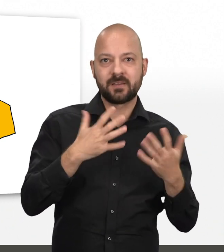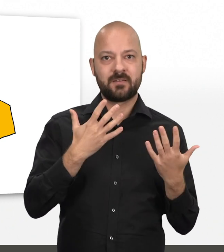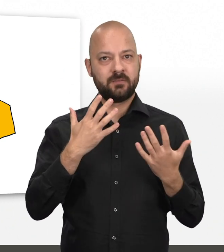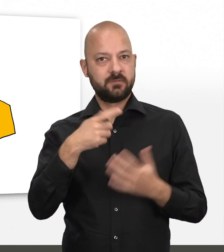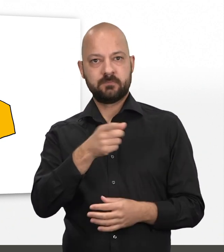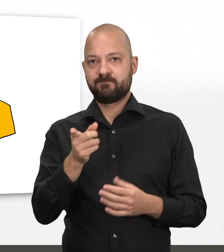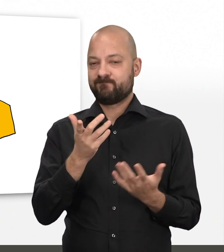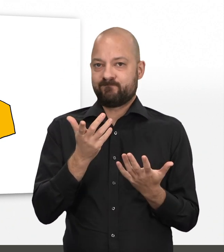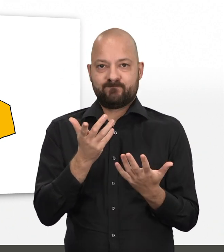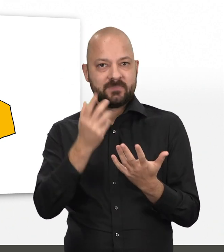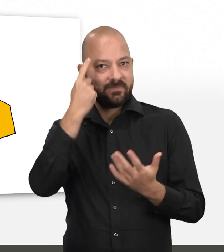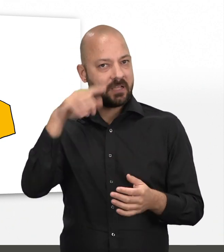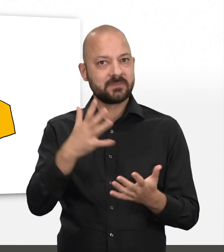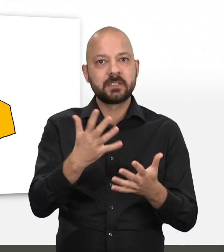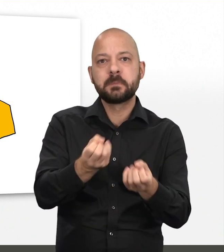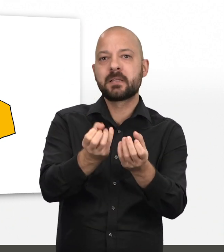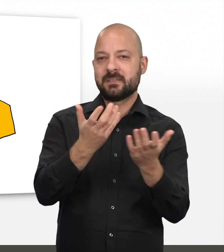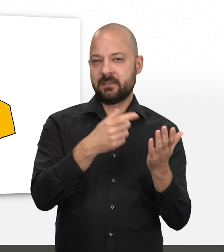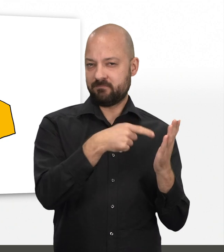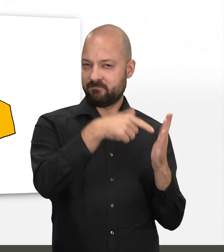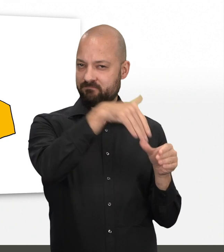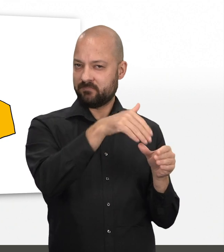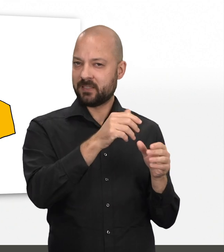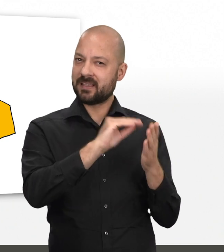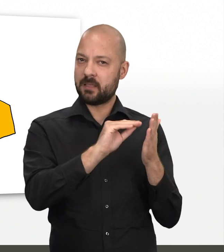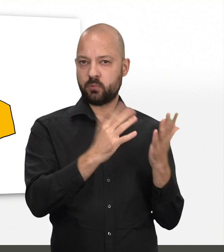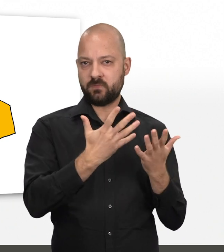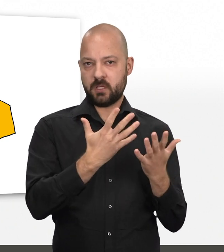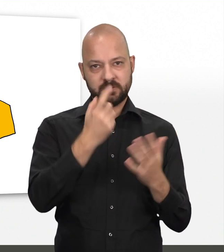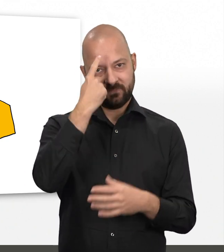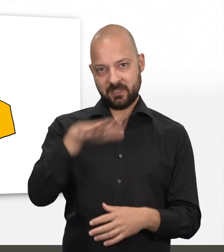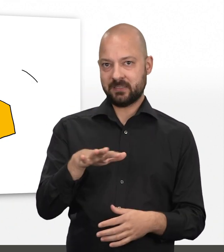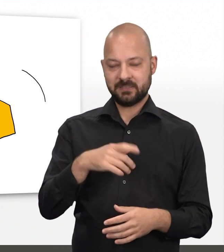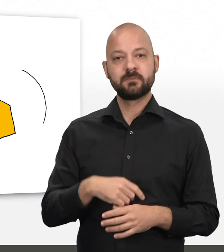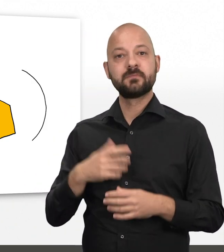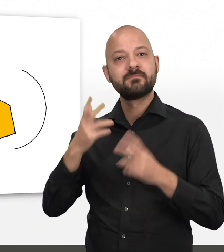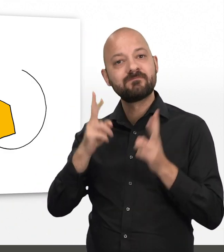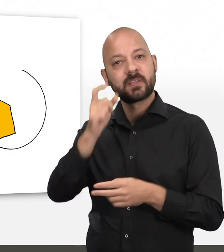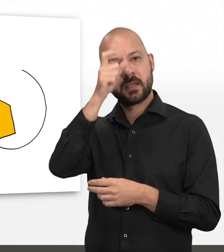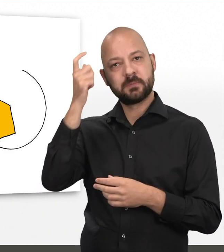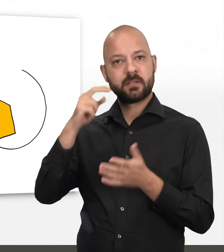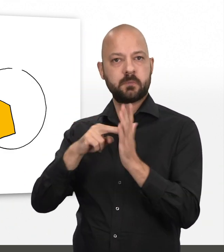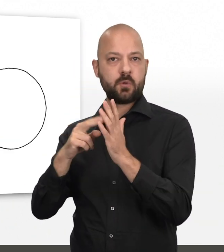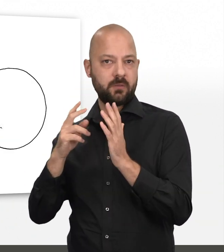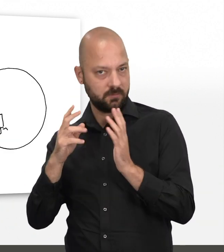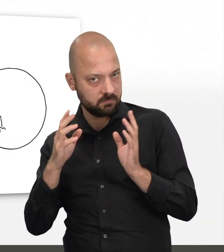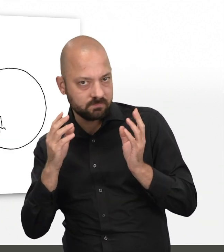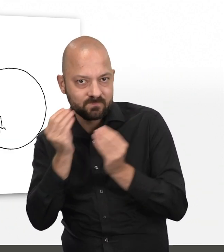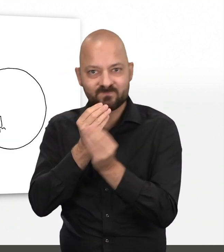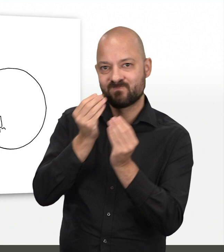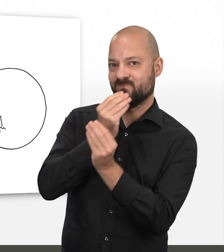werden. Die Übenden erfahren bis zur Übung nicht, was im Drehbuch steht und auf sie zukommt. Die echten Expertinnen und